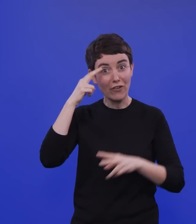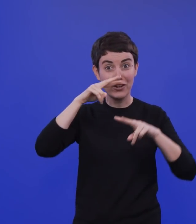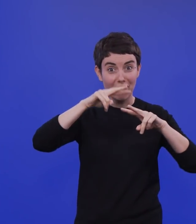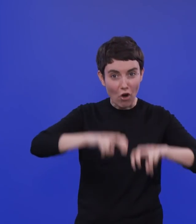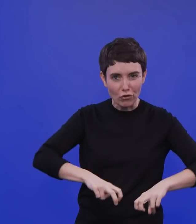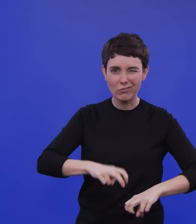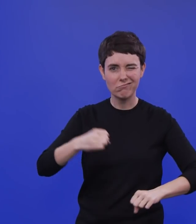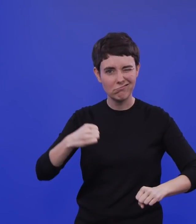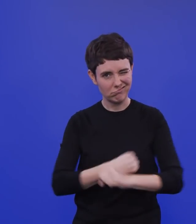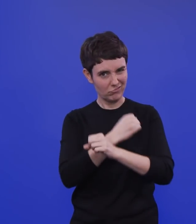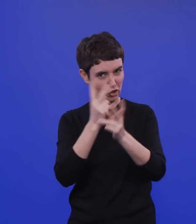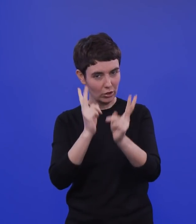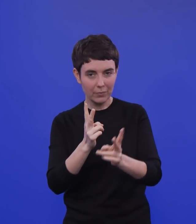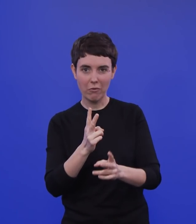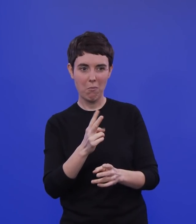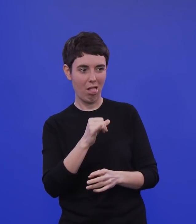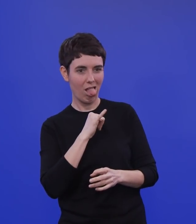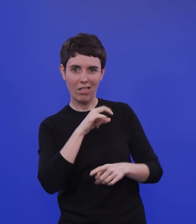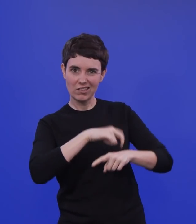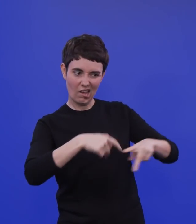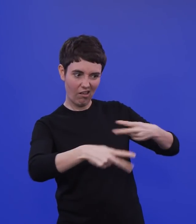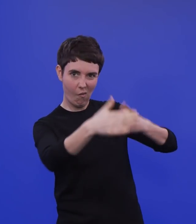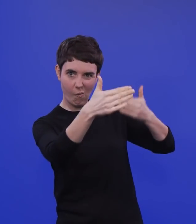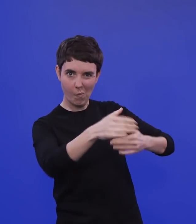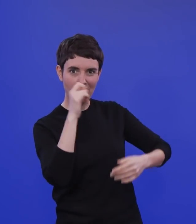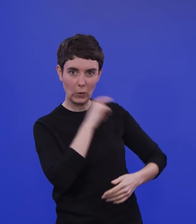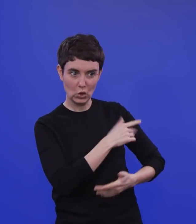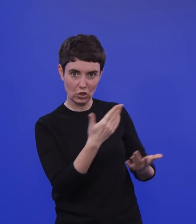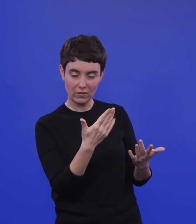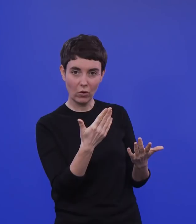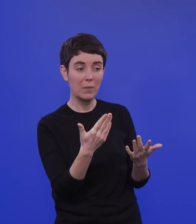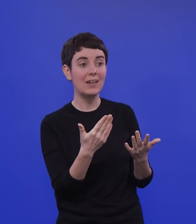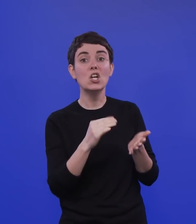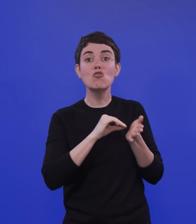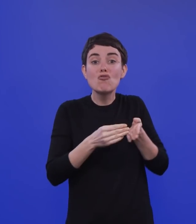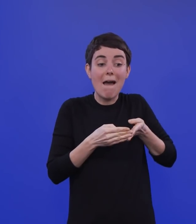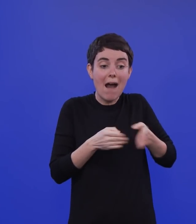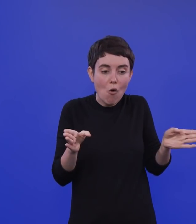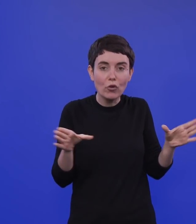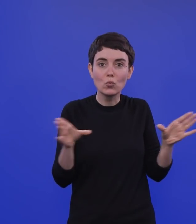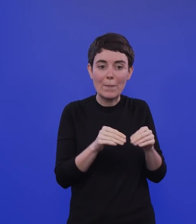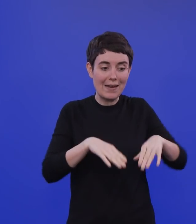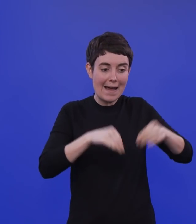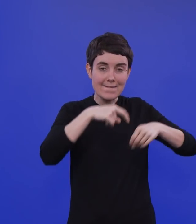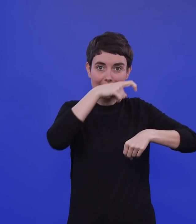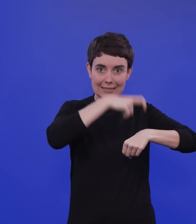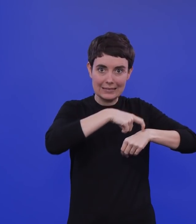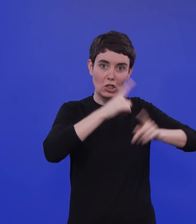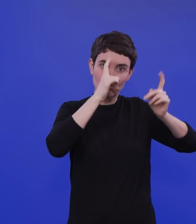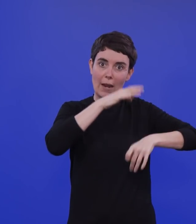Beobachtungszeitraum verloren, oder? diese Anfangszeit, wo man einen gemeinsamen Startpunkt hat mit klaren Infektionszahlen und dann die einzelnen Maßnahmen